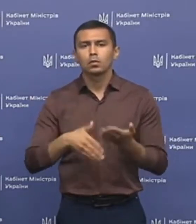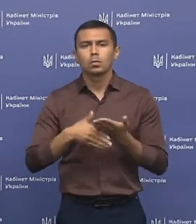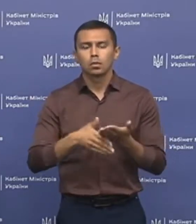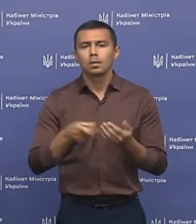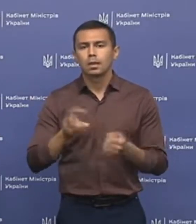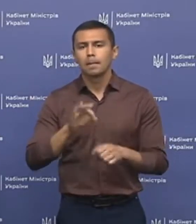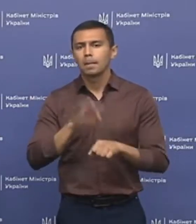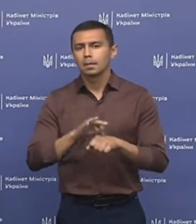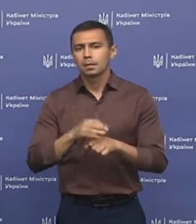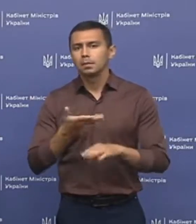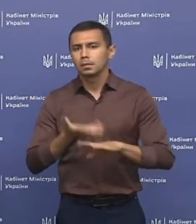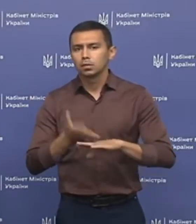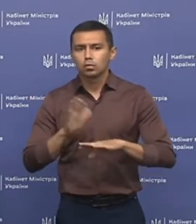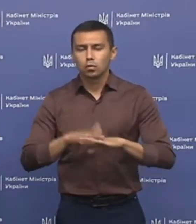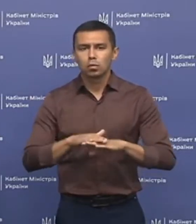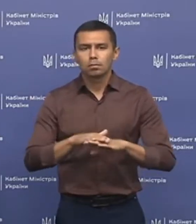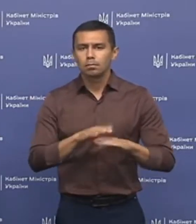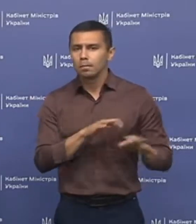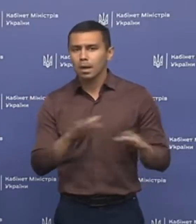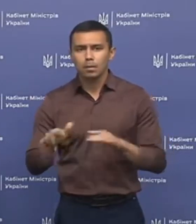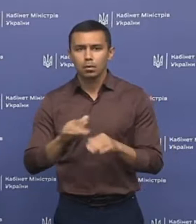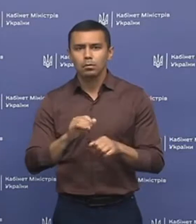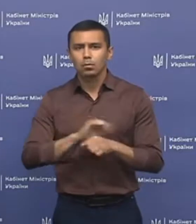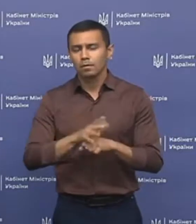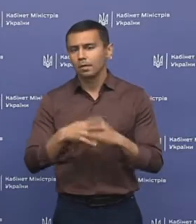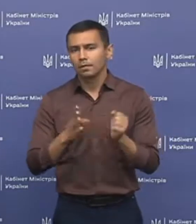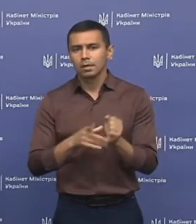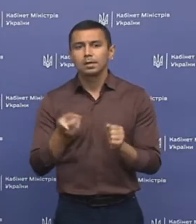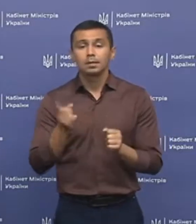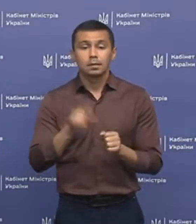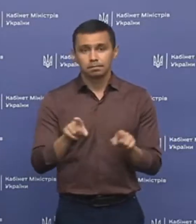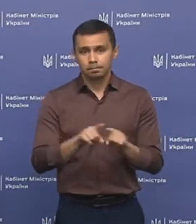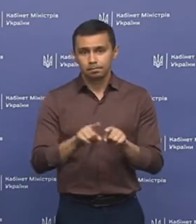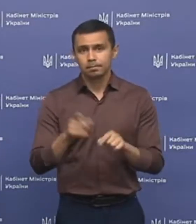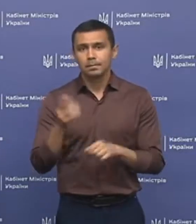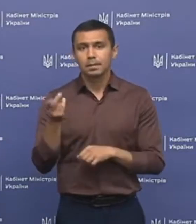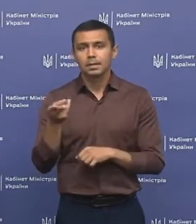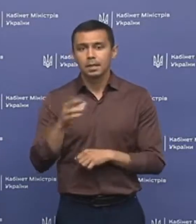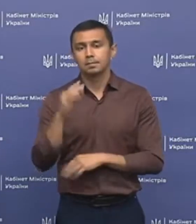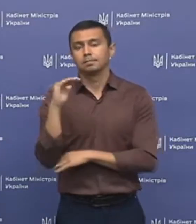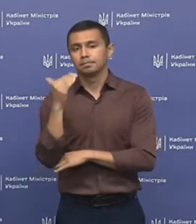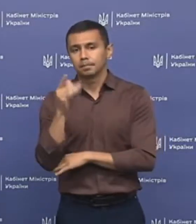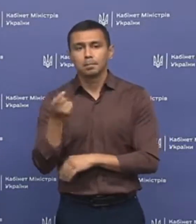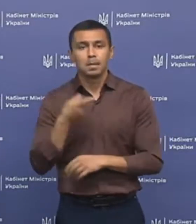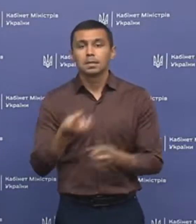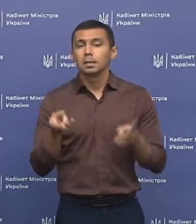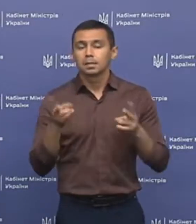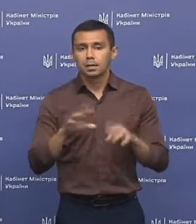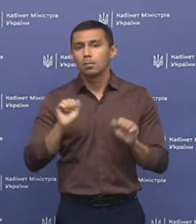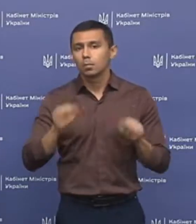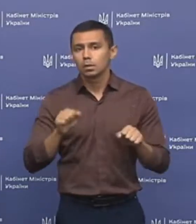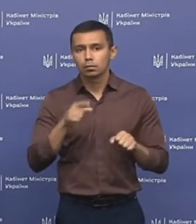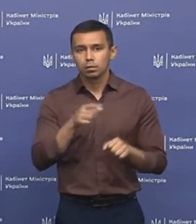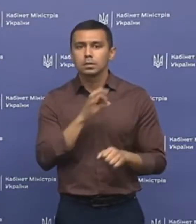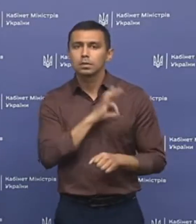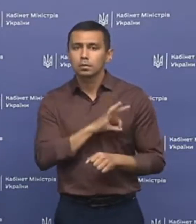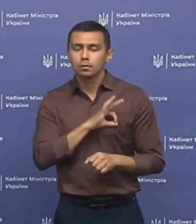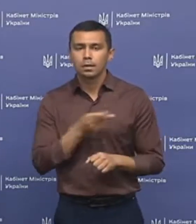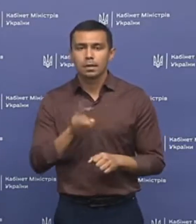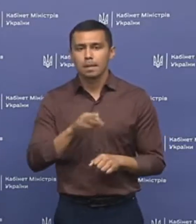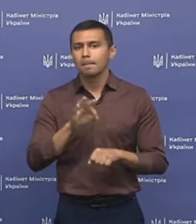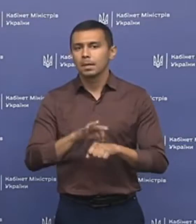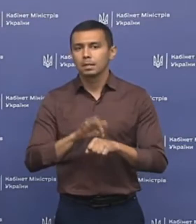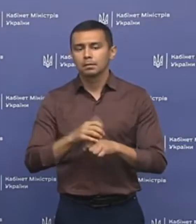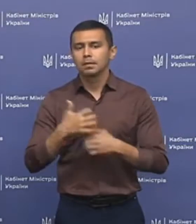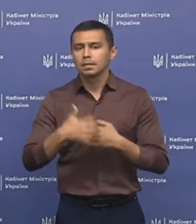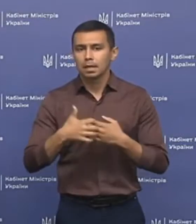пацієнтів тяжкого перебіду ковід-19 та для дітей. Проте ми залишаємо можливість його застосування для